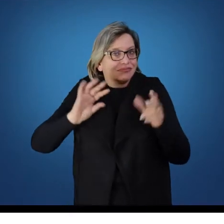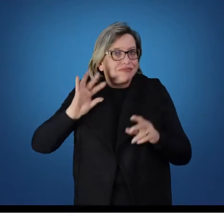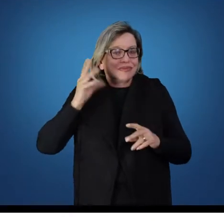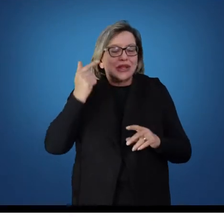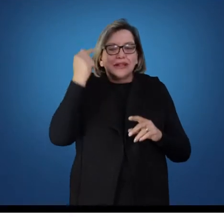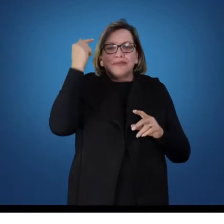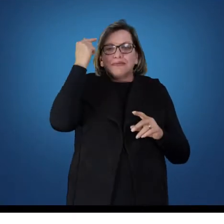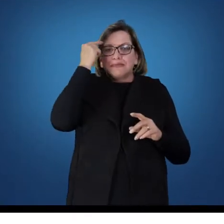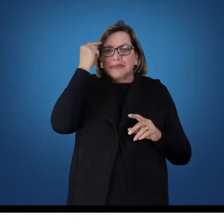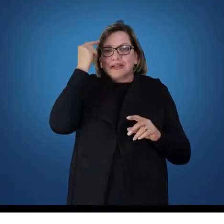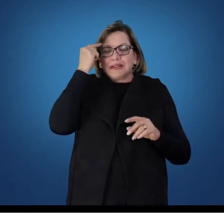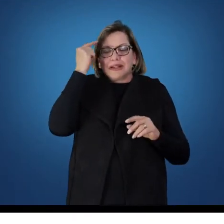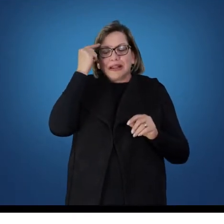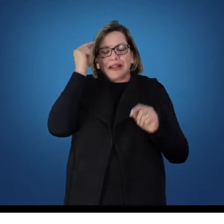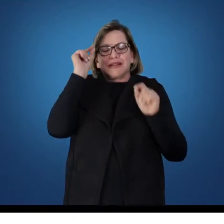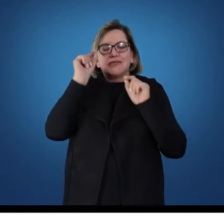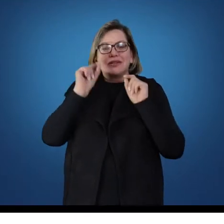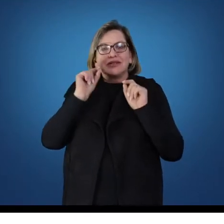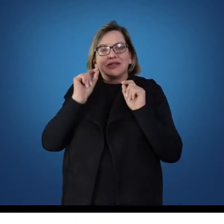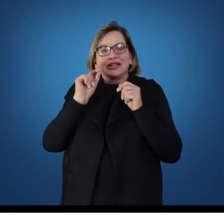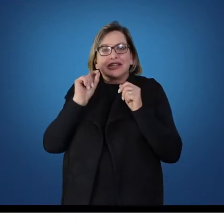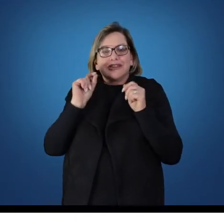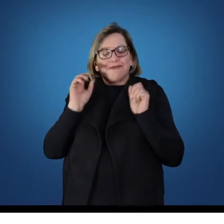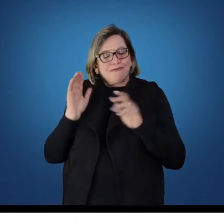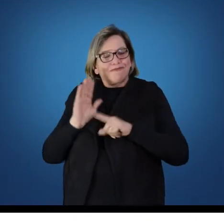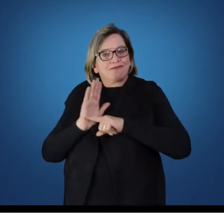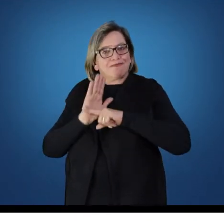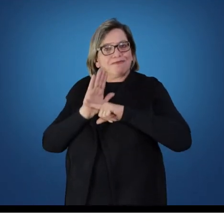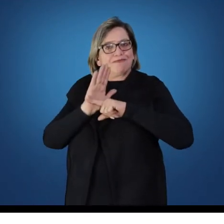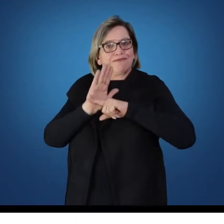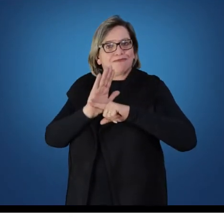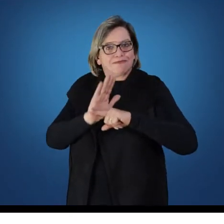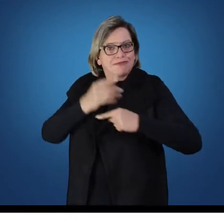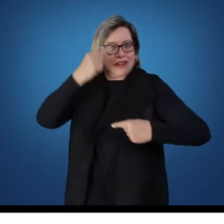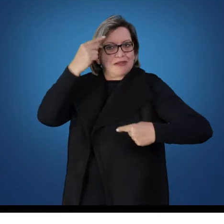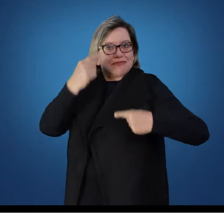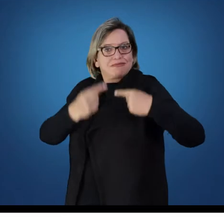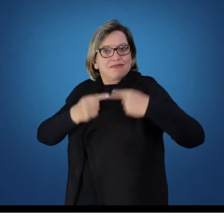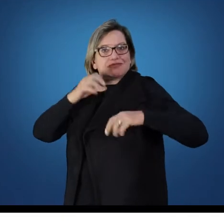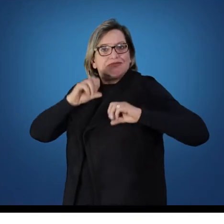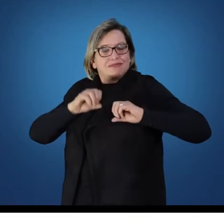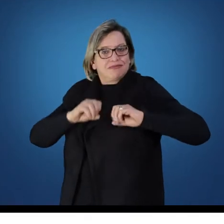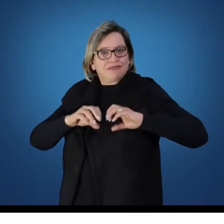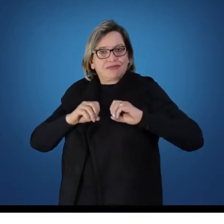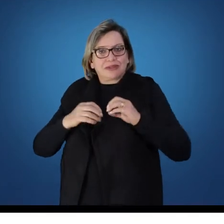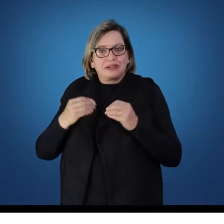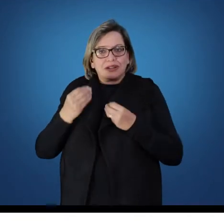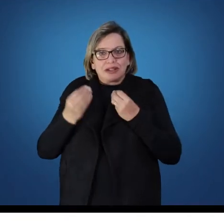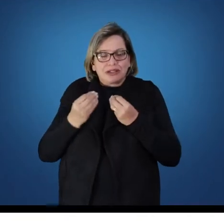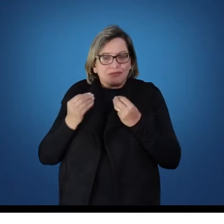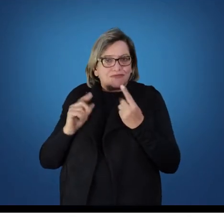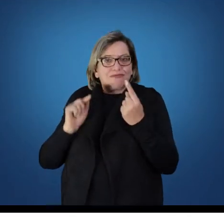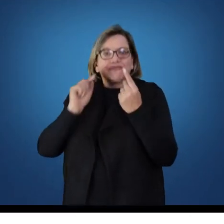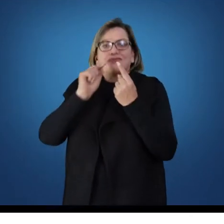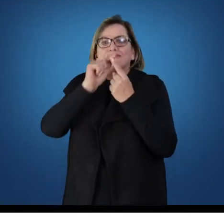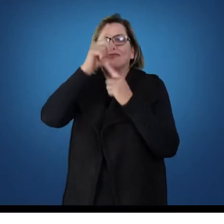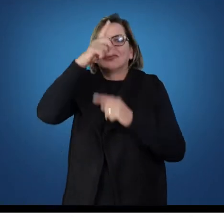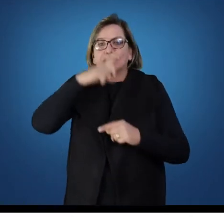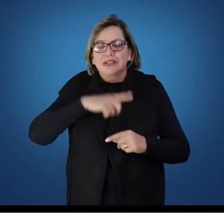que vai possibilitar, então, que as políticas educacionais tomem um determinado rumo. Pensando assim